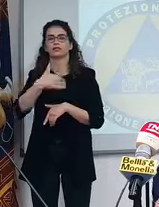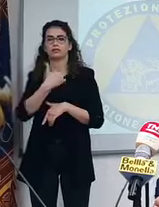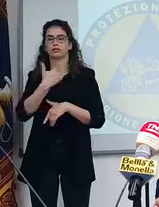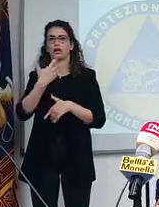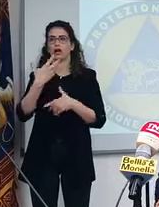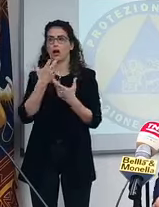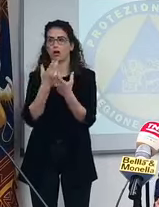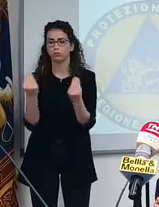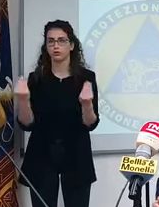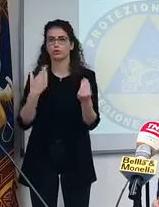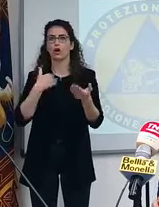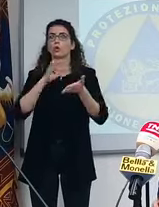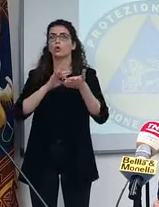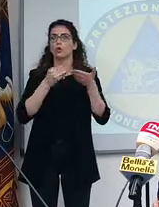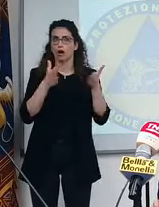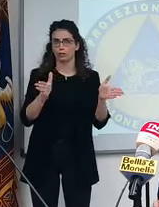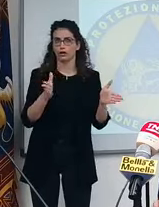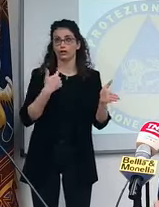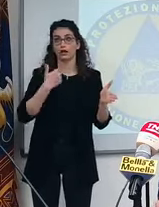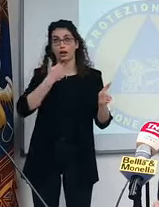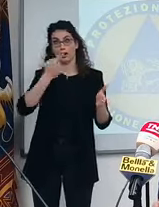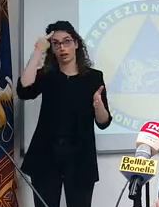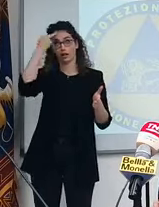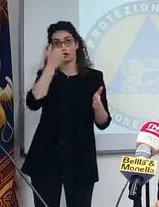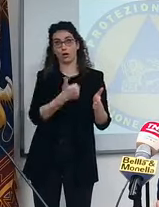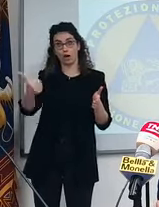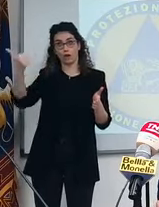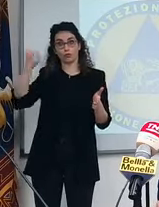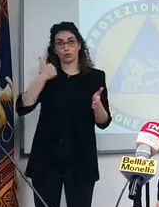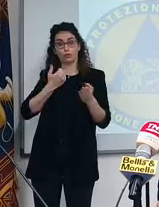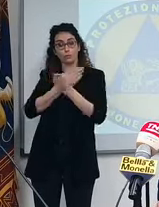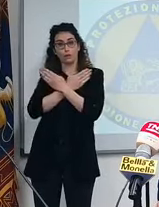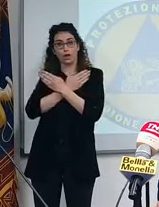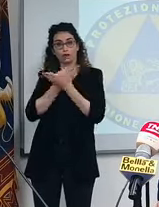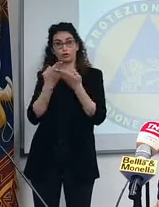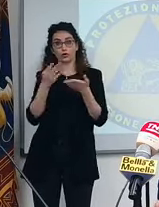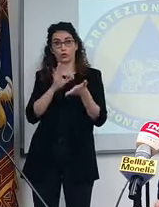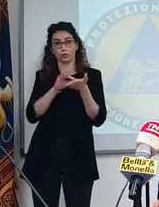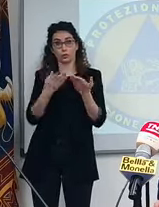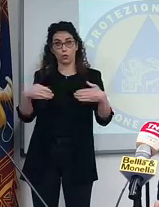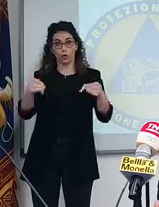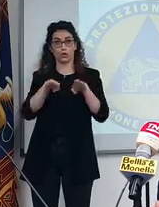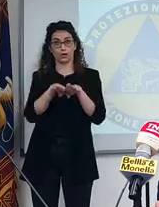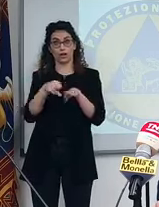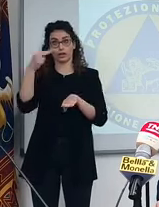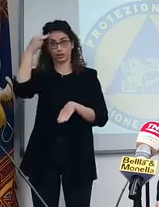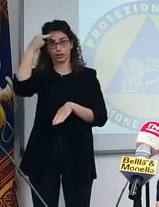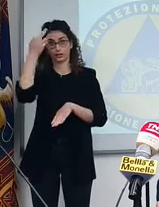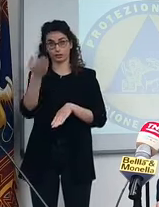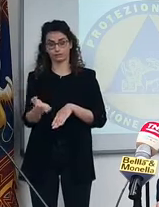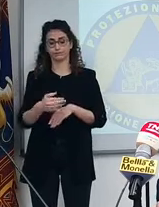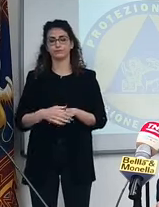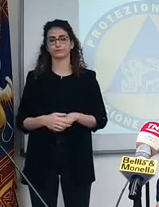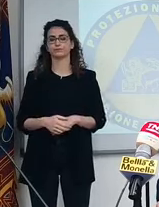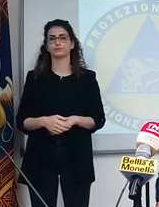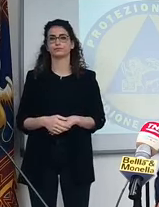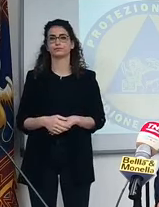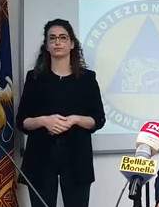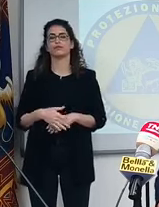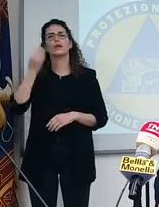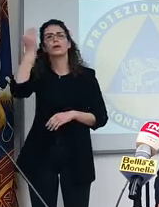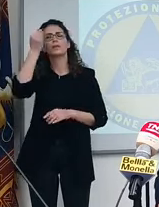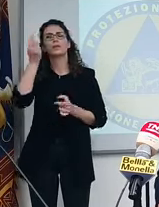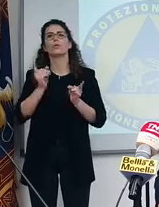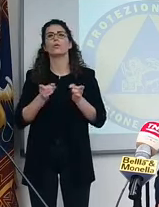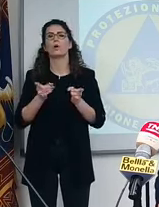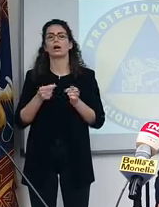le scuole aperte, non avevamo neanche le scuole aperte, vi ricordo l'anno scorso a maggio, se ricordate. Penso